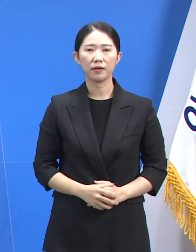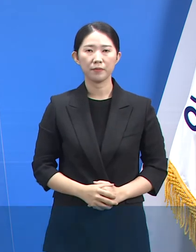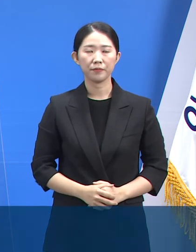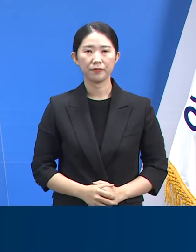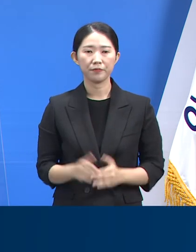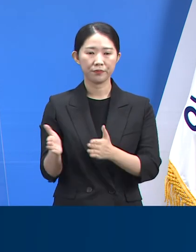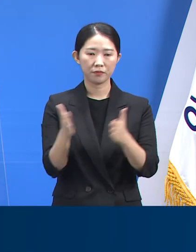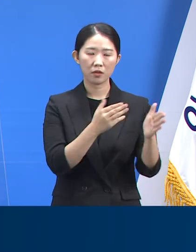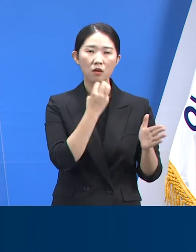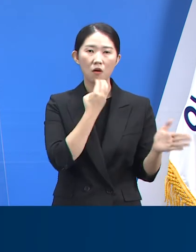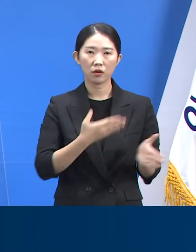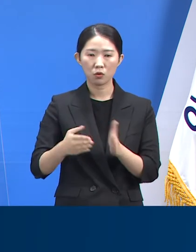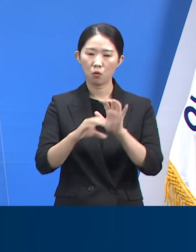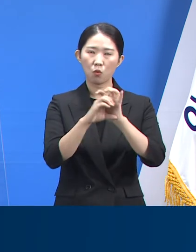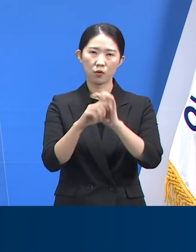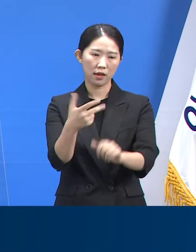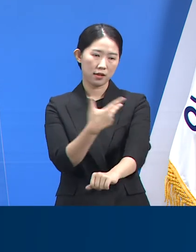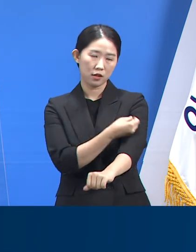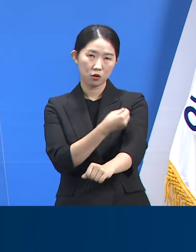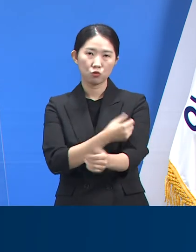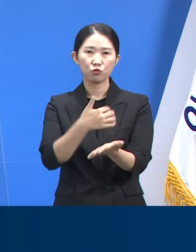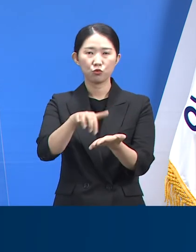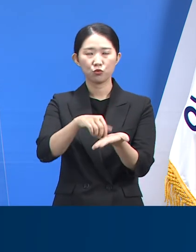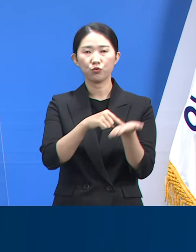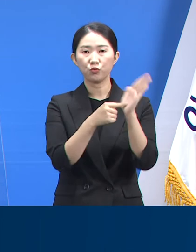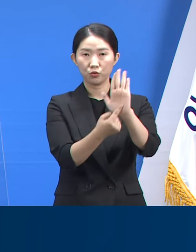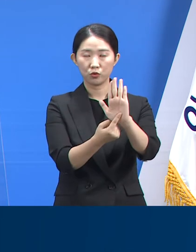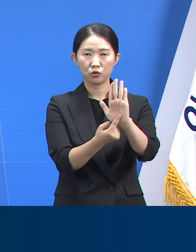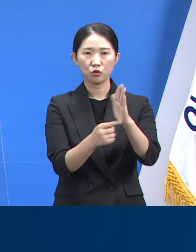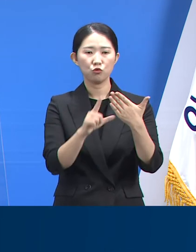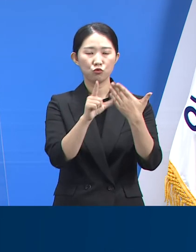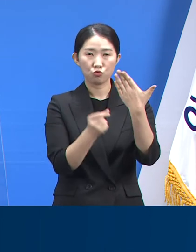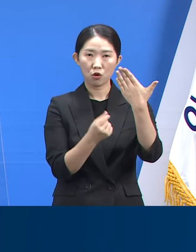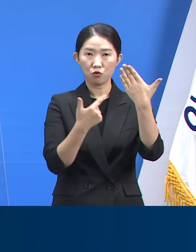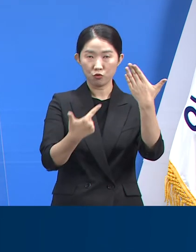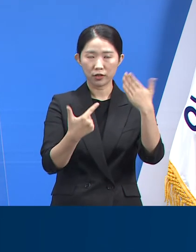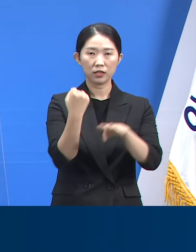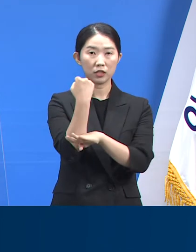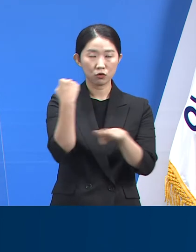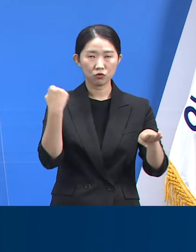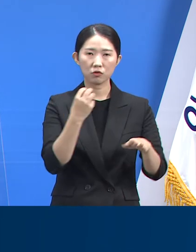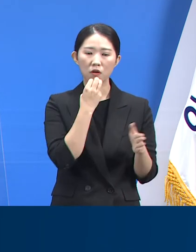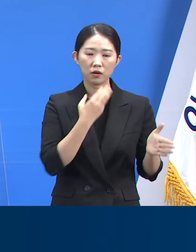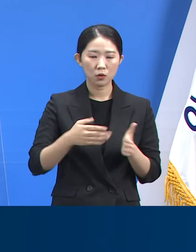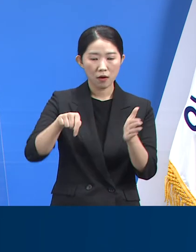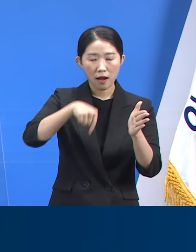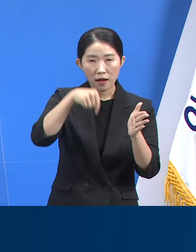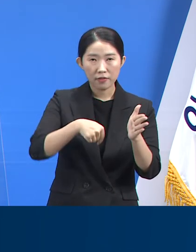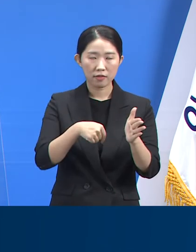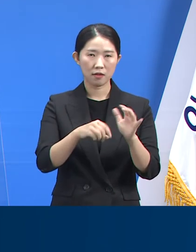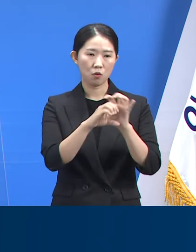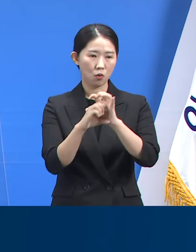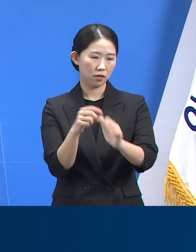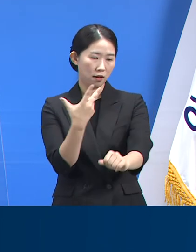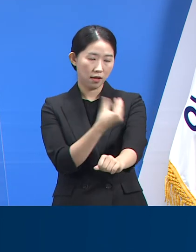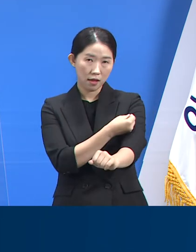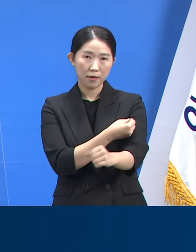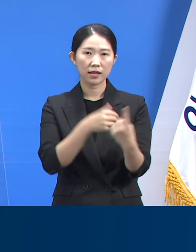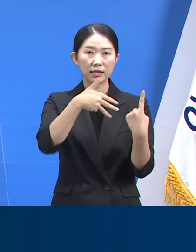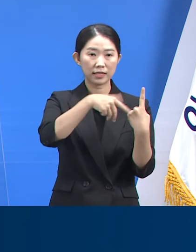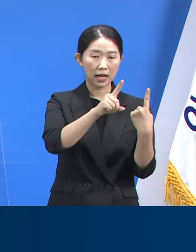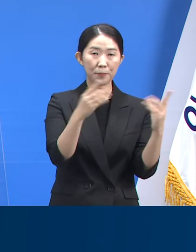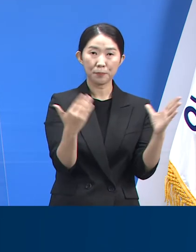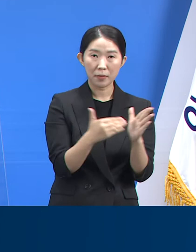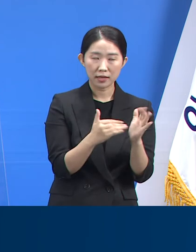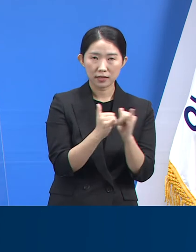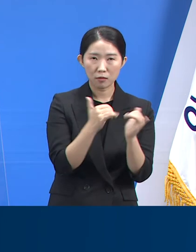다음은 경기도 코로나19 예방접종 현황입니다. 9월 6일 18시 기준 도내에서 코로나19 예방접종을 1회 이상 받은 사람은